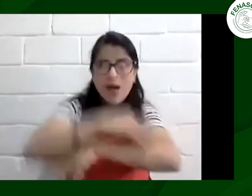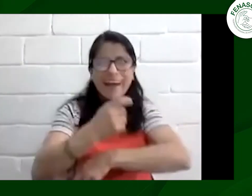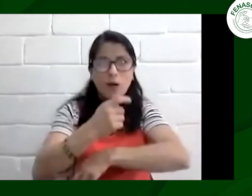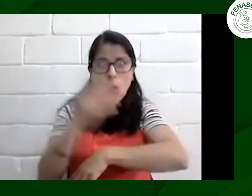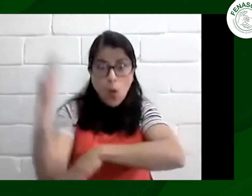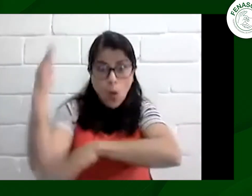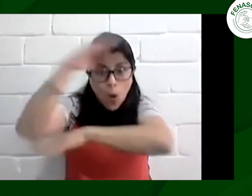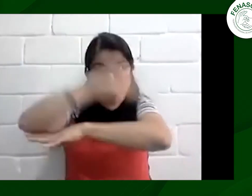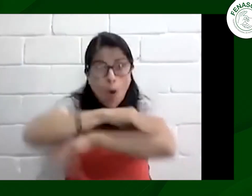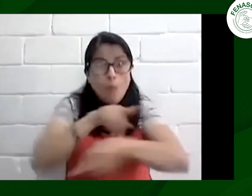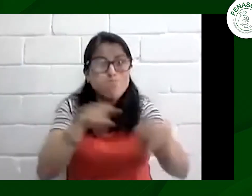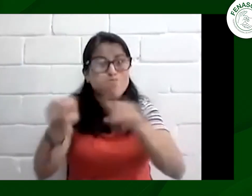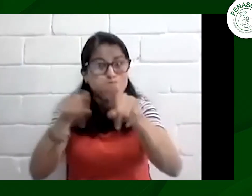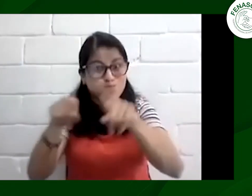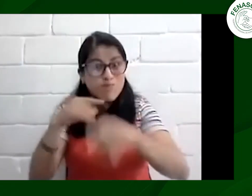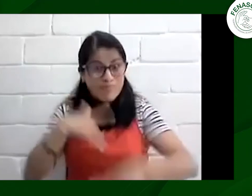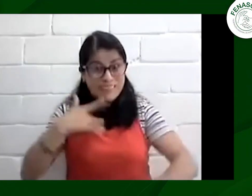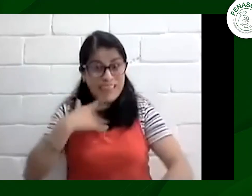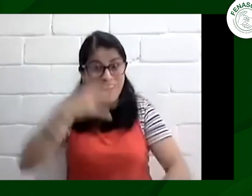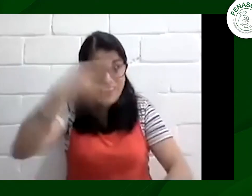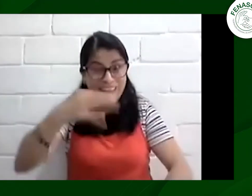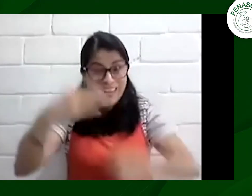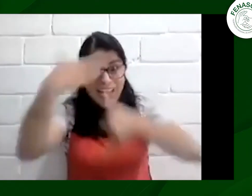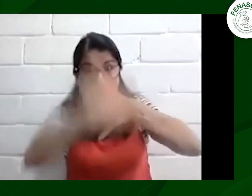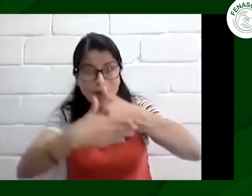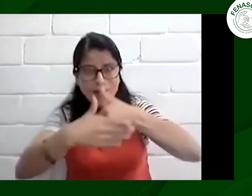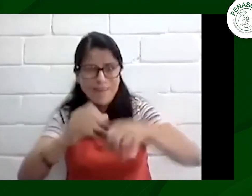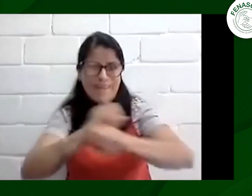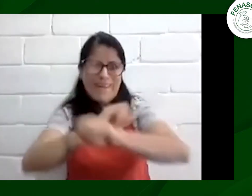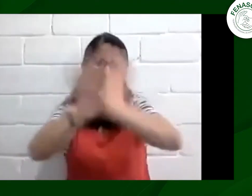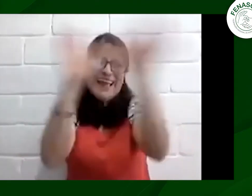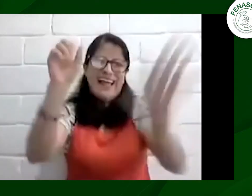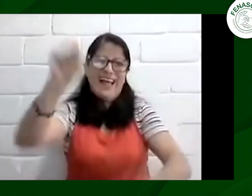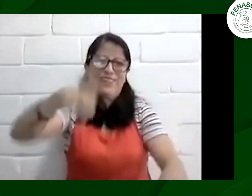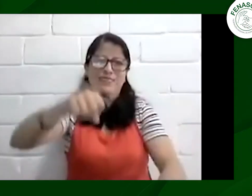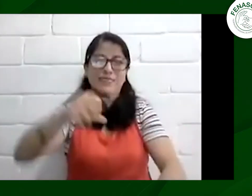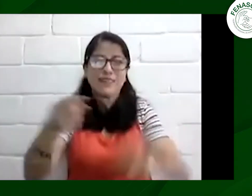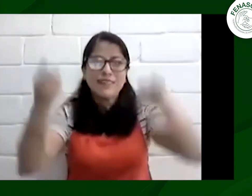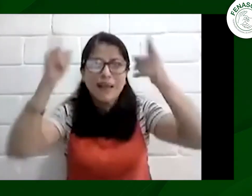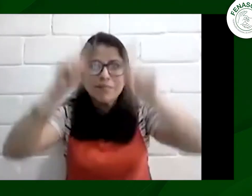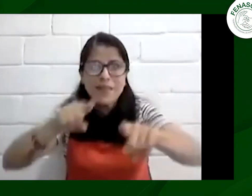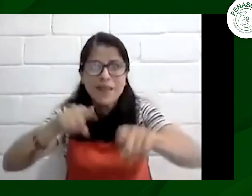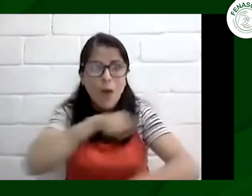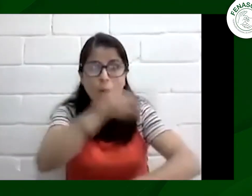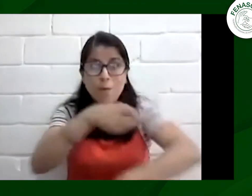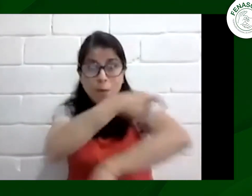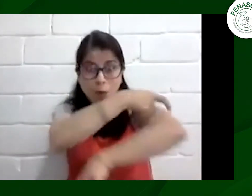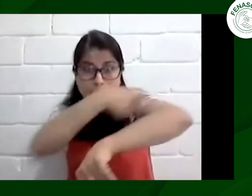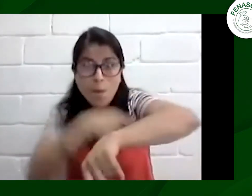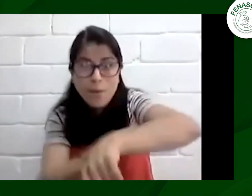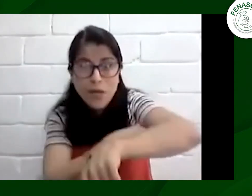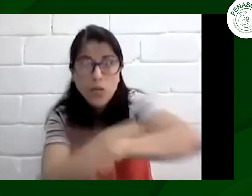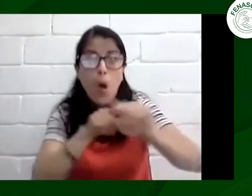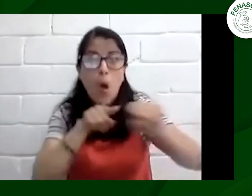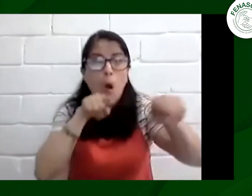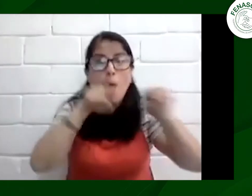la comunidad sorda hizo presencia todo el día y la verdad o sea el apoyo que se recibió de todos los